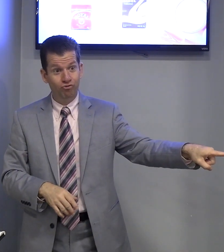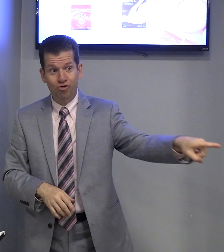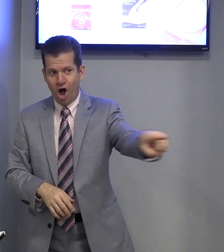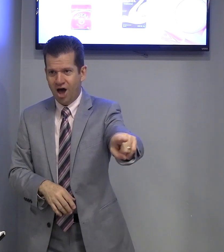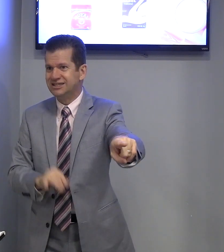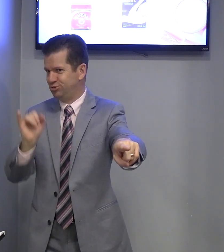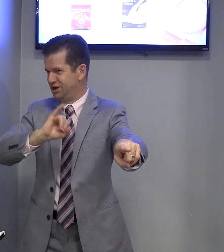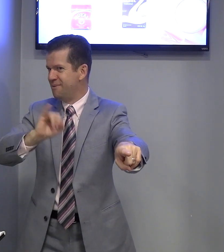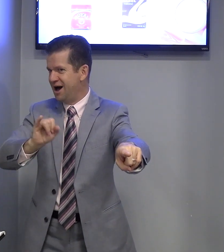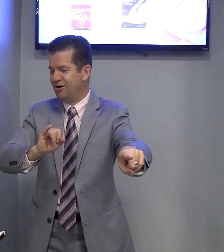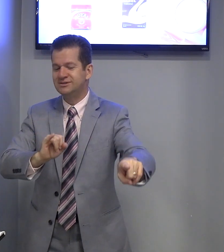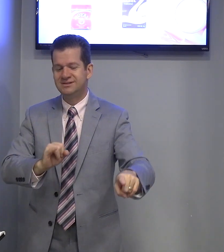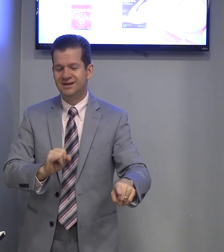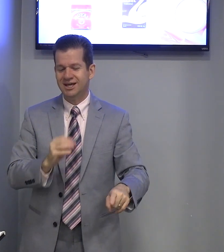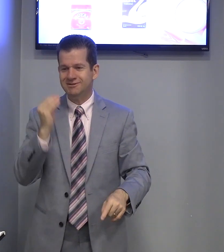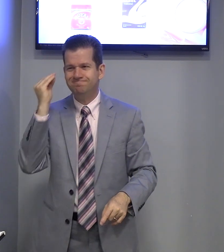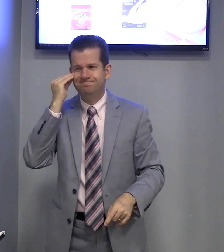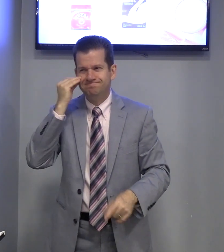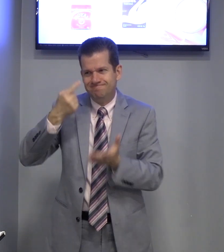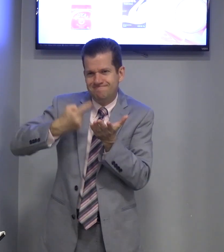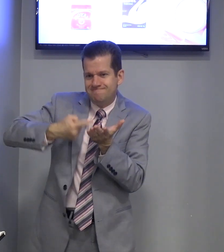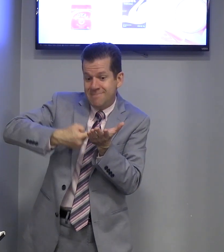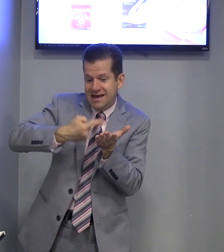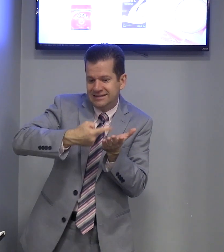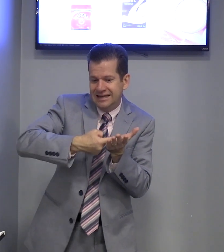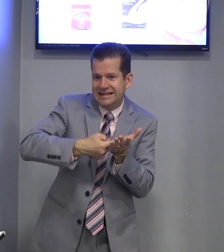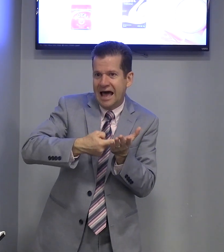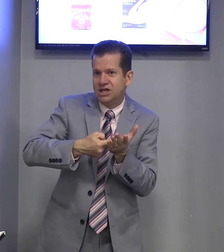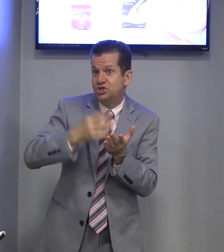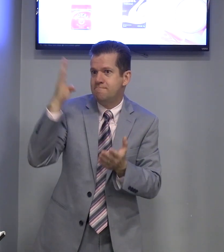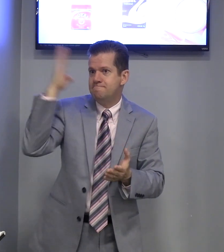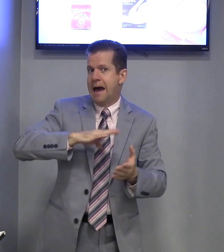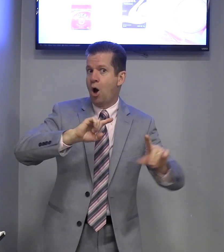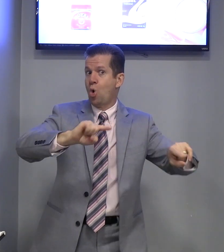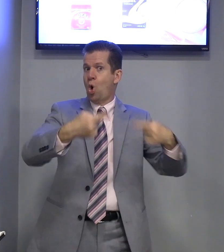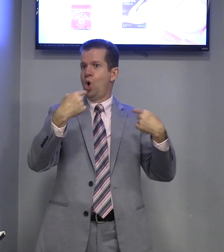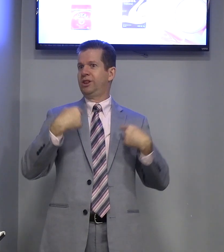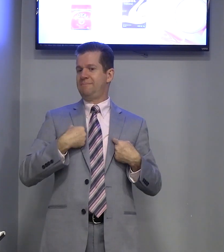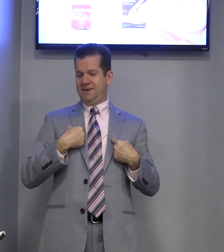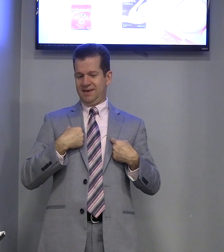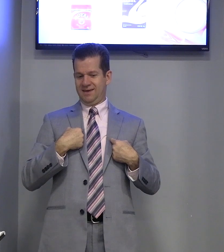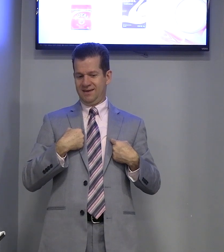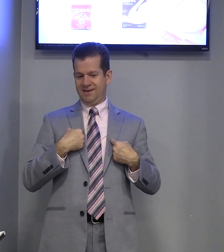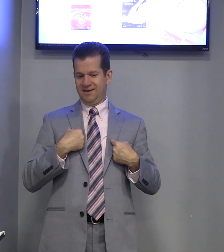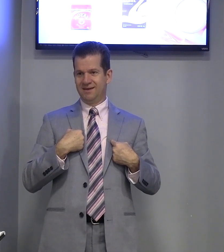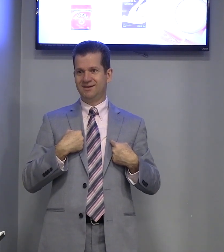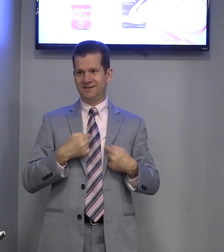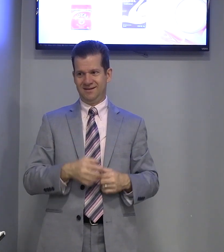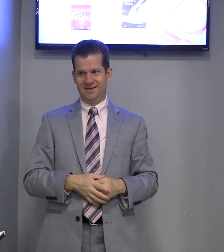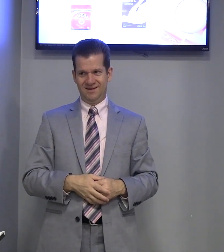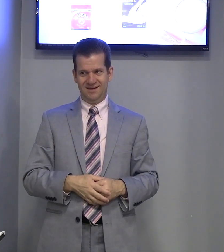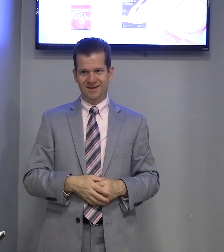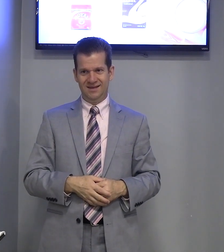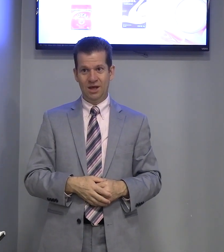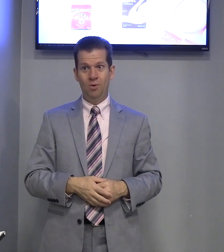Vós, irmãos, bem tentaste, mal contamino. Então,